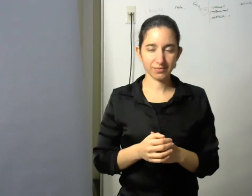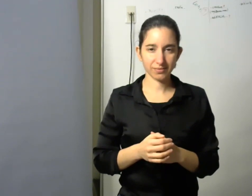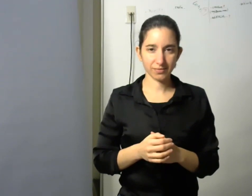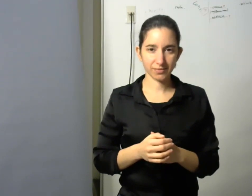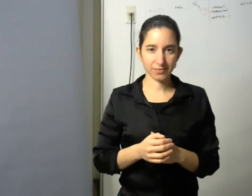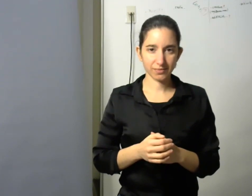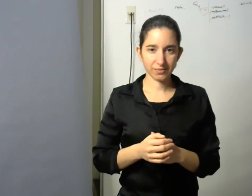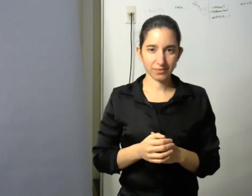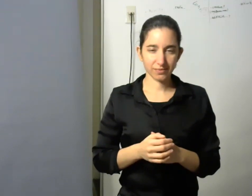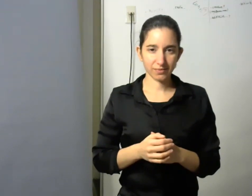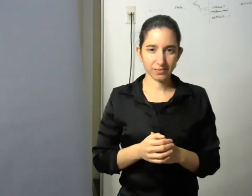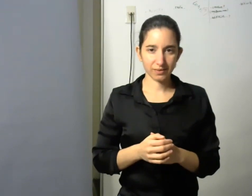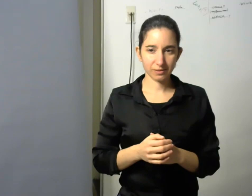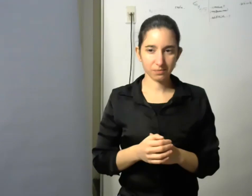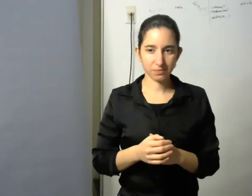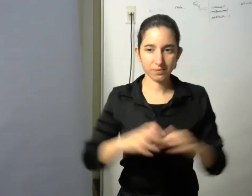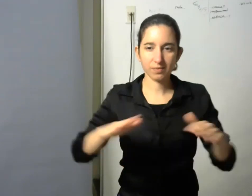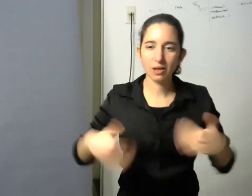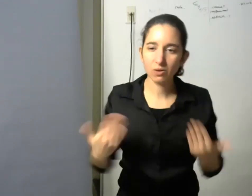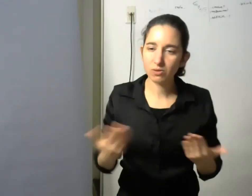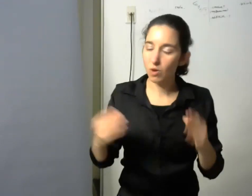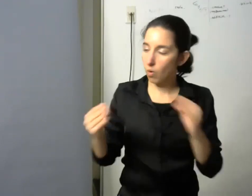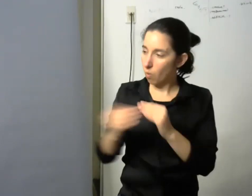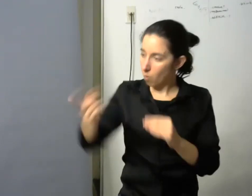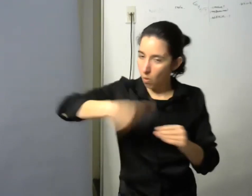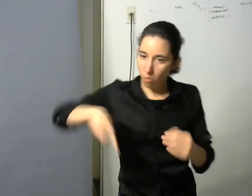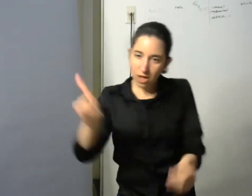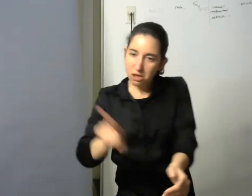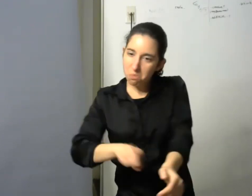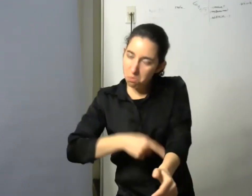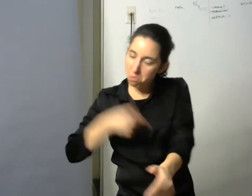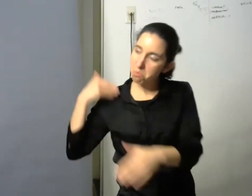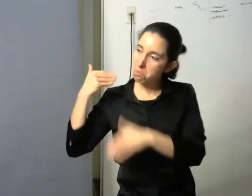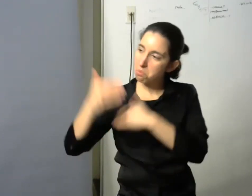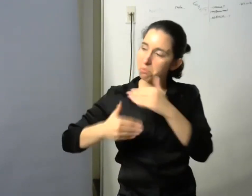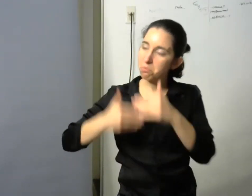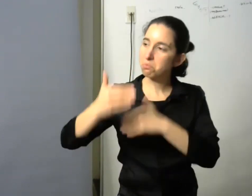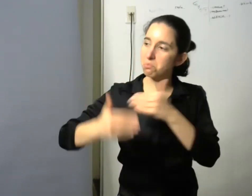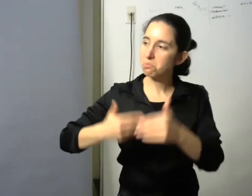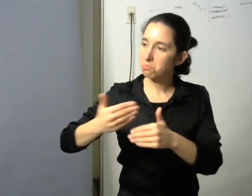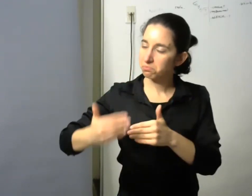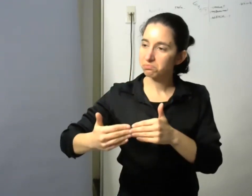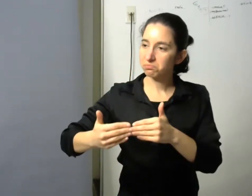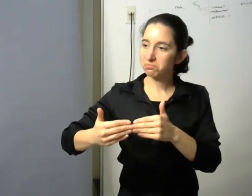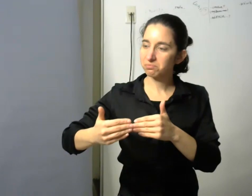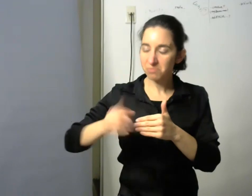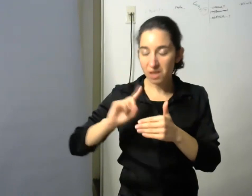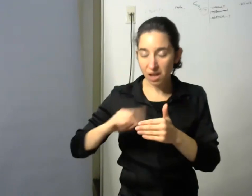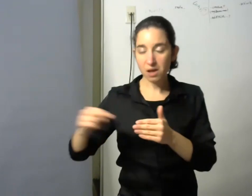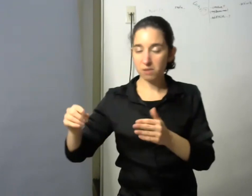la gente se acostumbró a darme el material y yo devolverlo